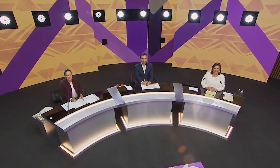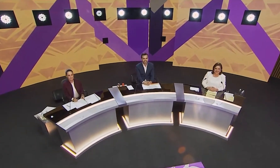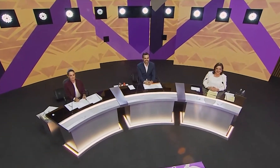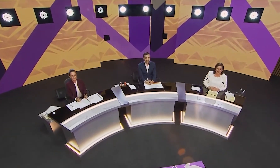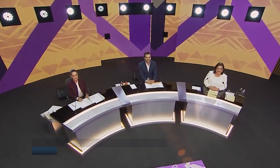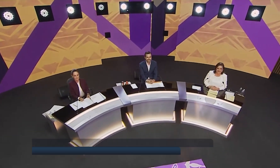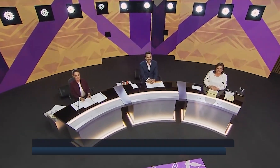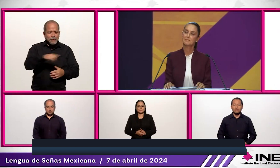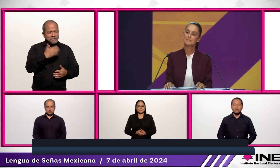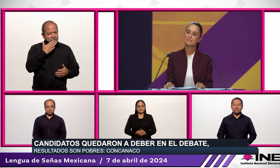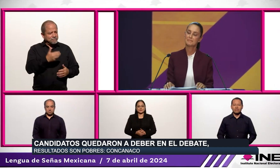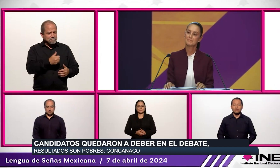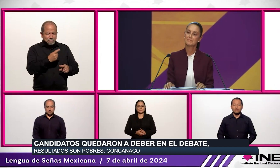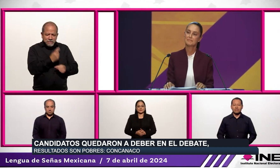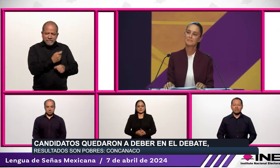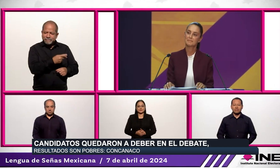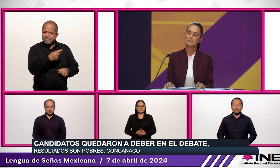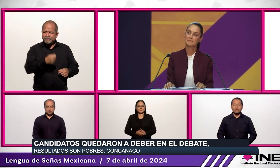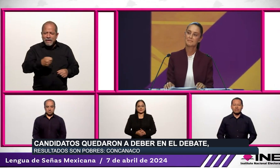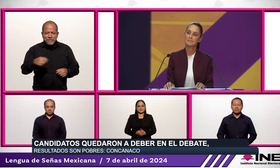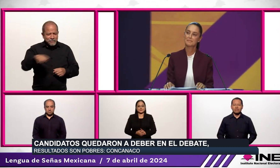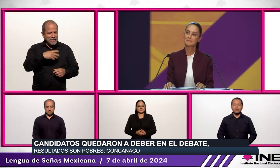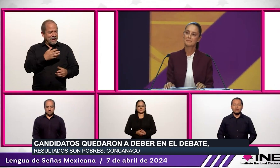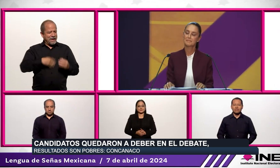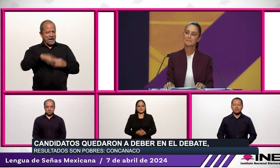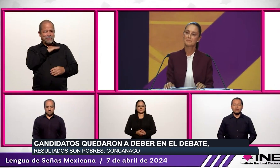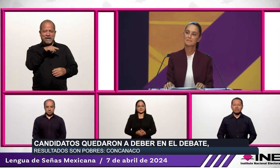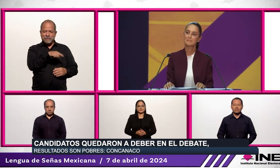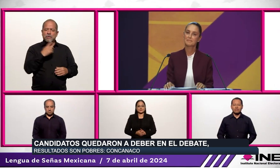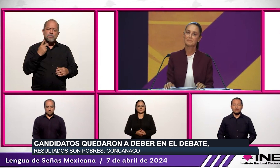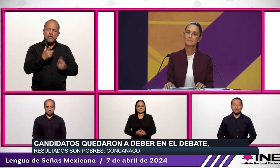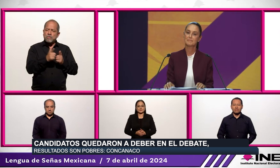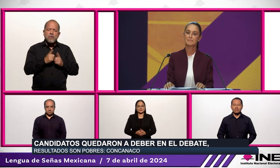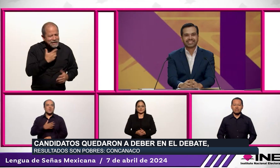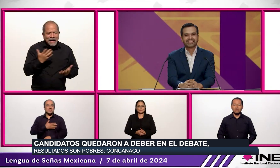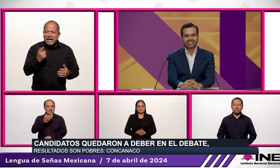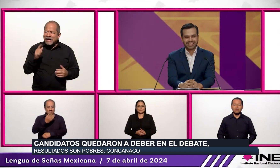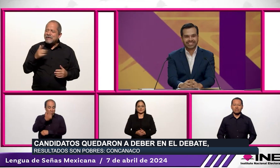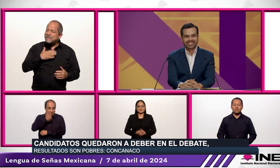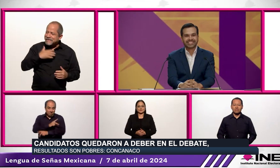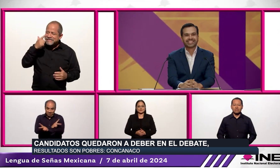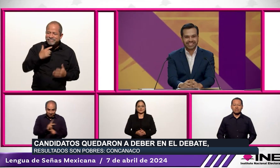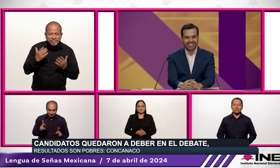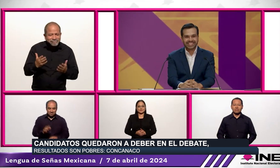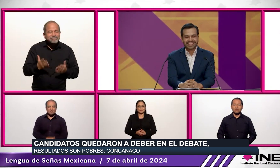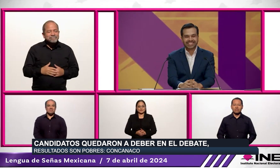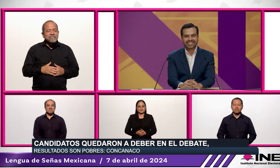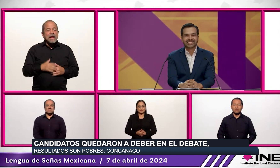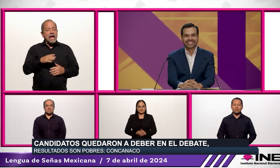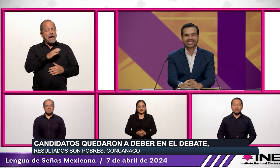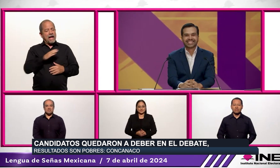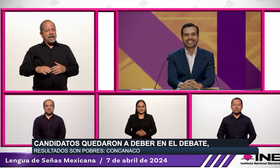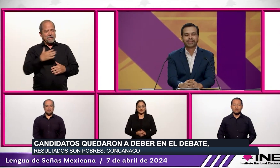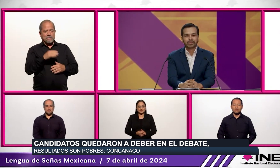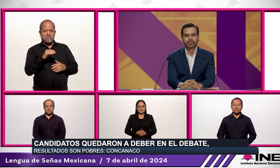Mauricio Holguín Herrera, consejero de la Confederación de Cámaras Nacionales de Comercio, Servicios y Turismo, calificó el debate presidencial como un